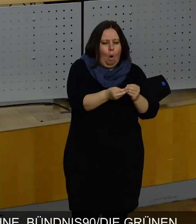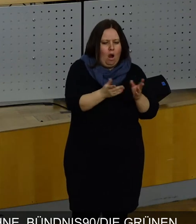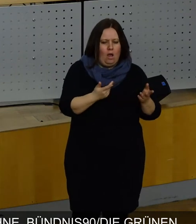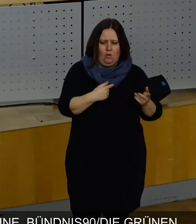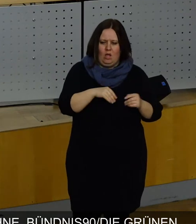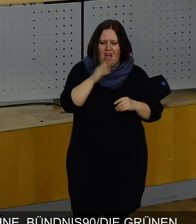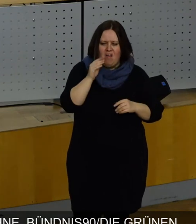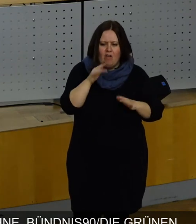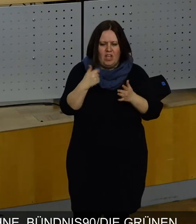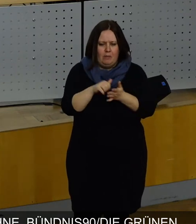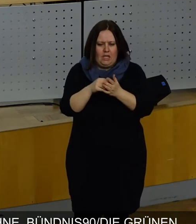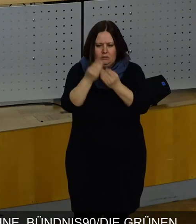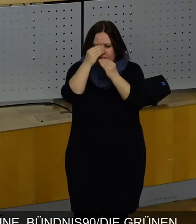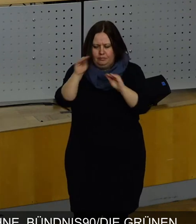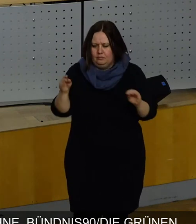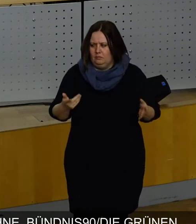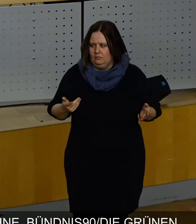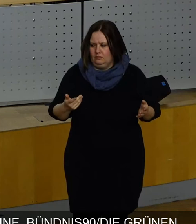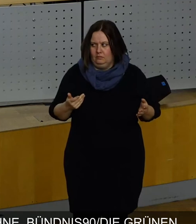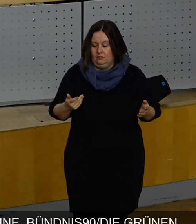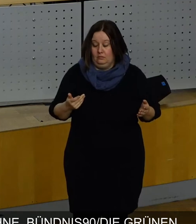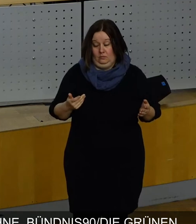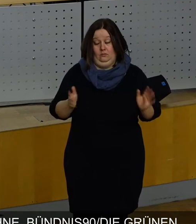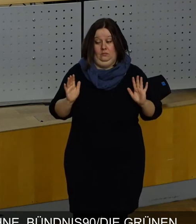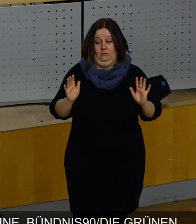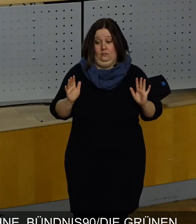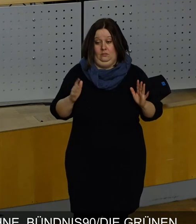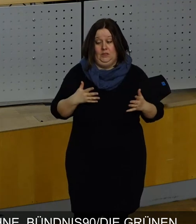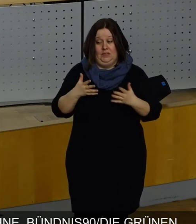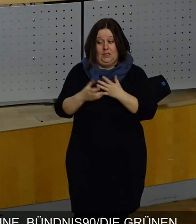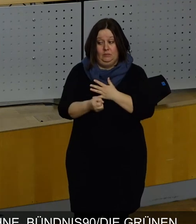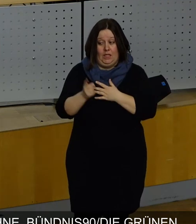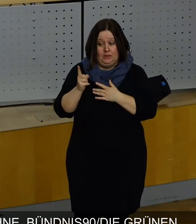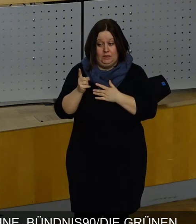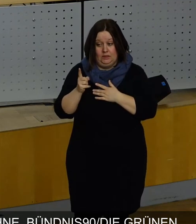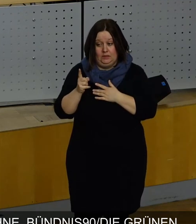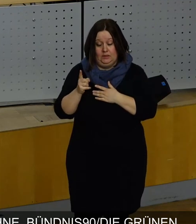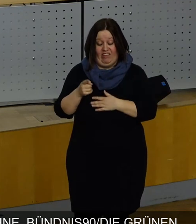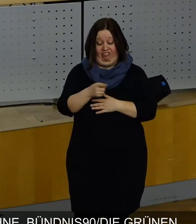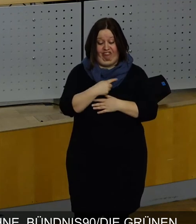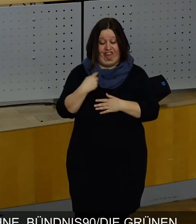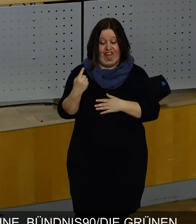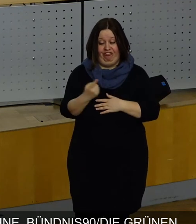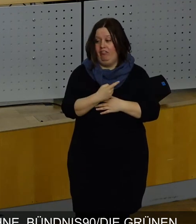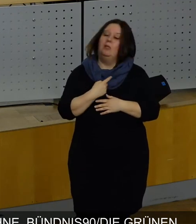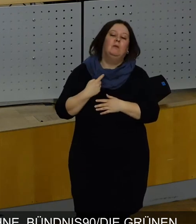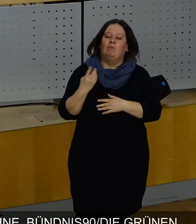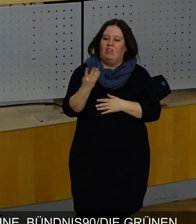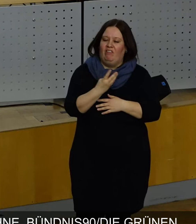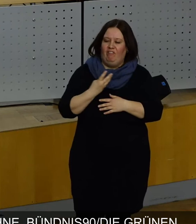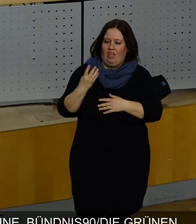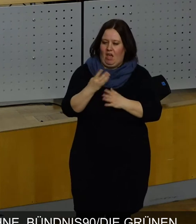erfahren wir das über die Presse. Zum Thema Transparenz. Wir, alle vier